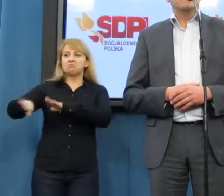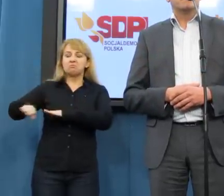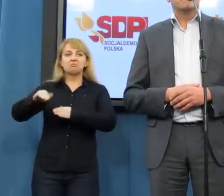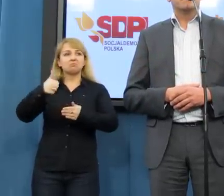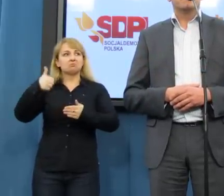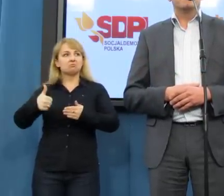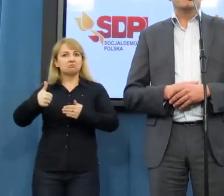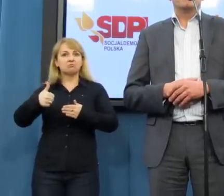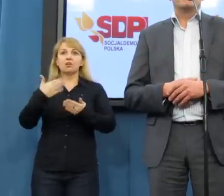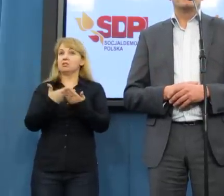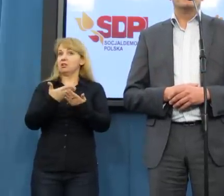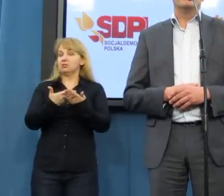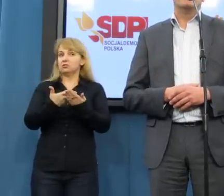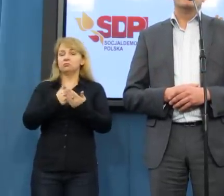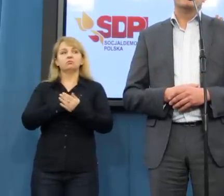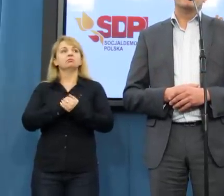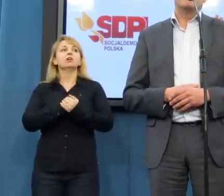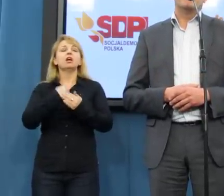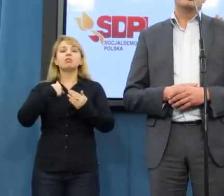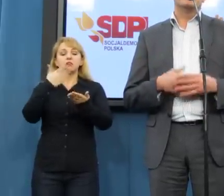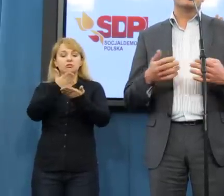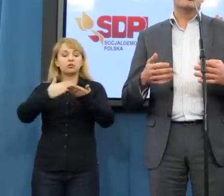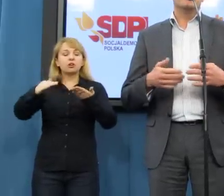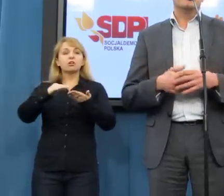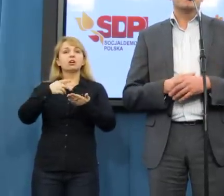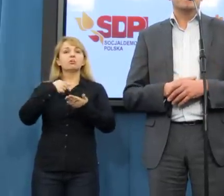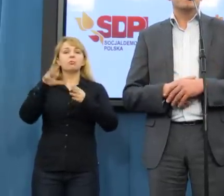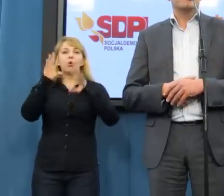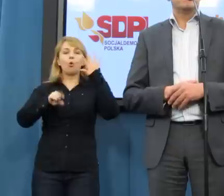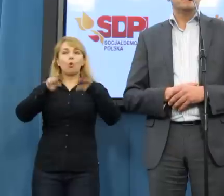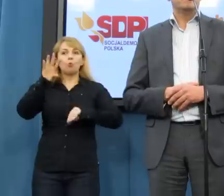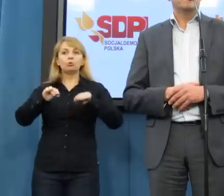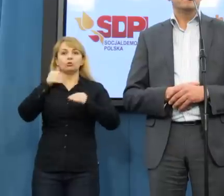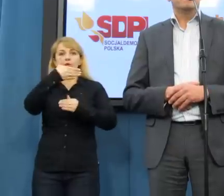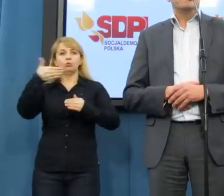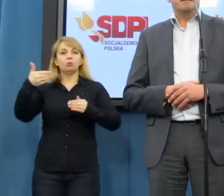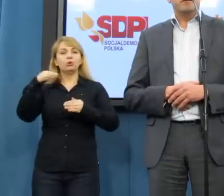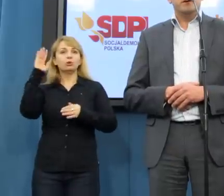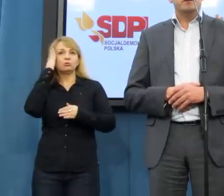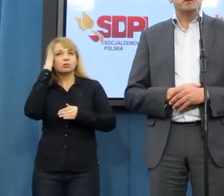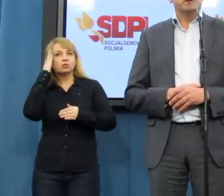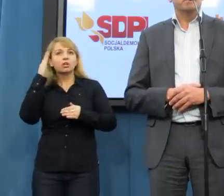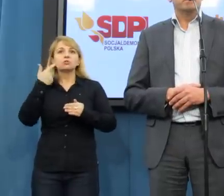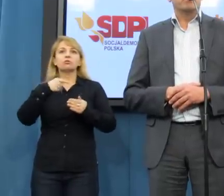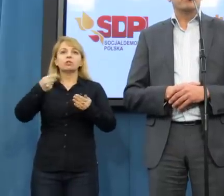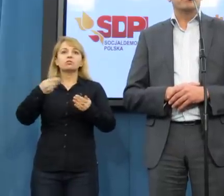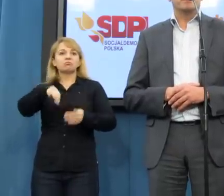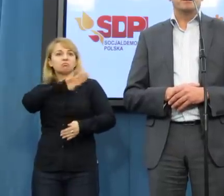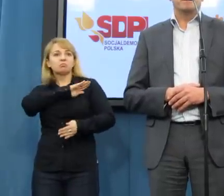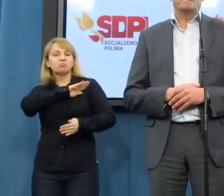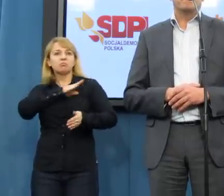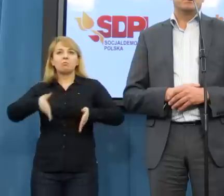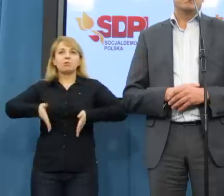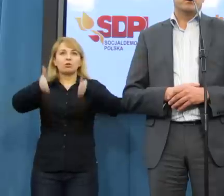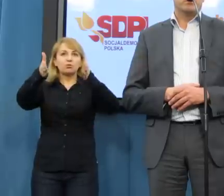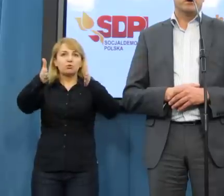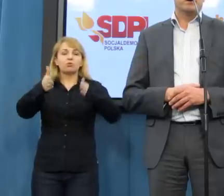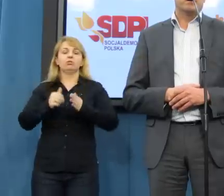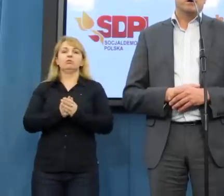krajem, w którym licząc na milion mieszkańców ginie najwięcej osób na